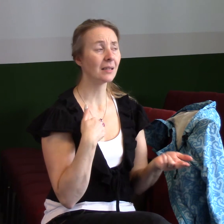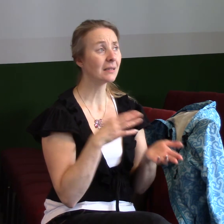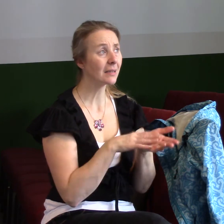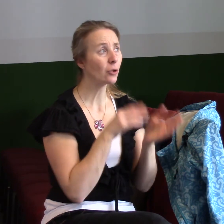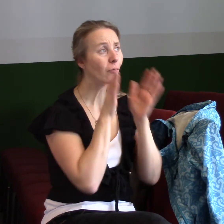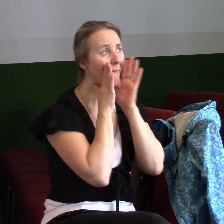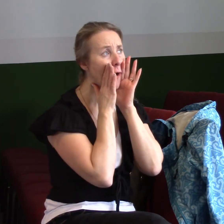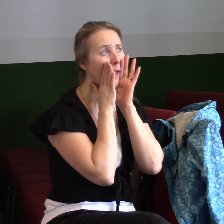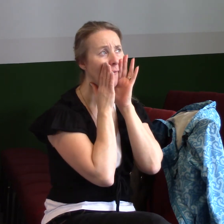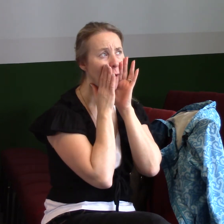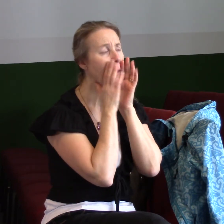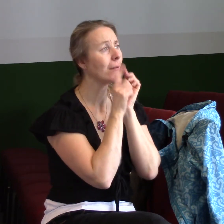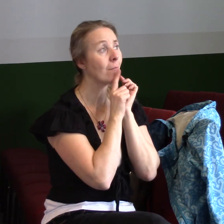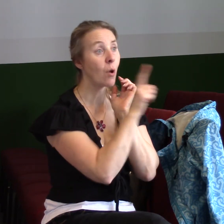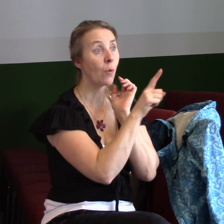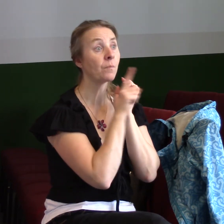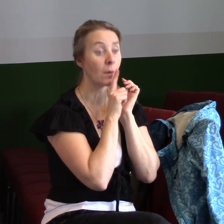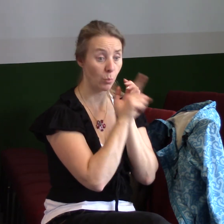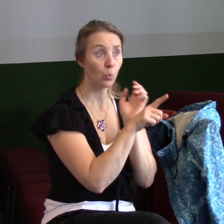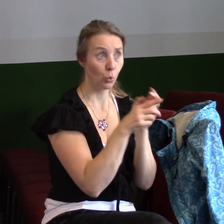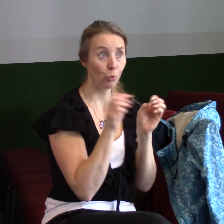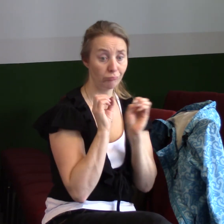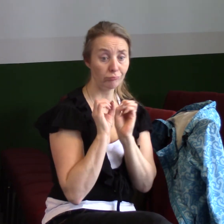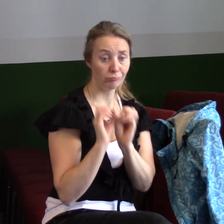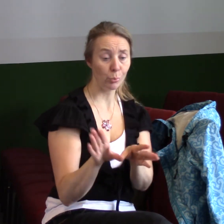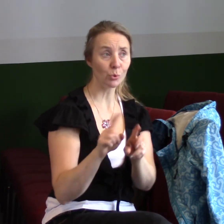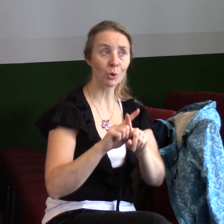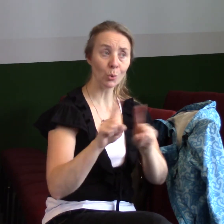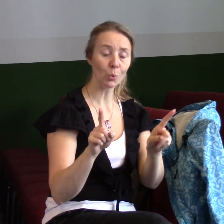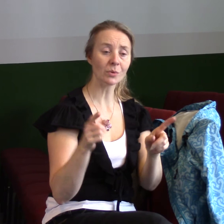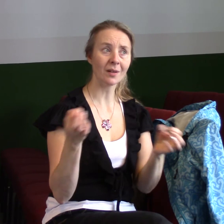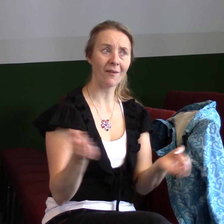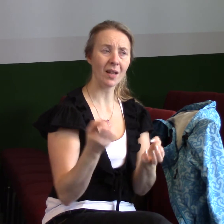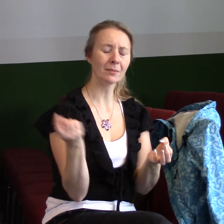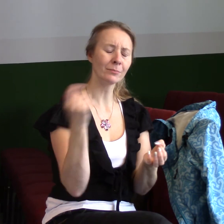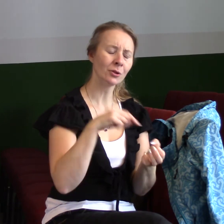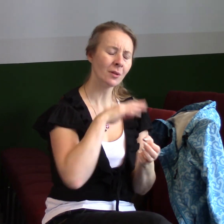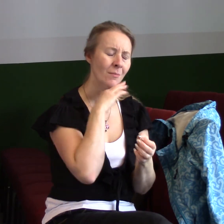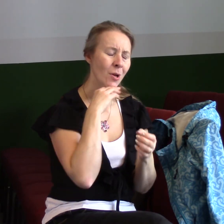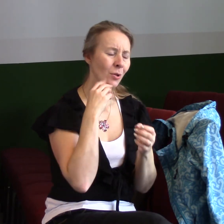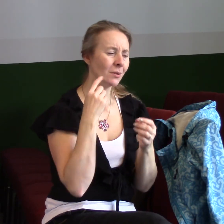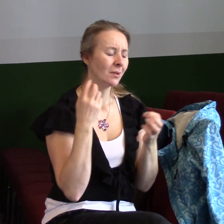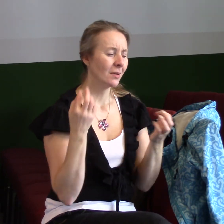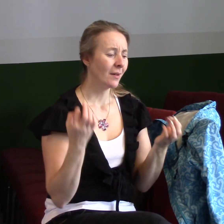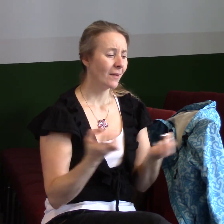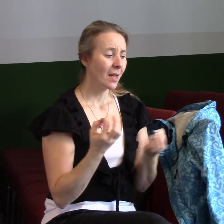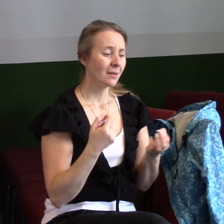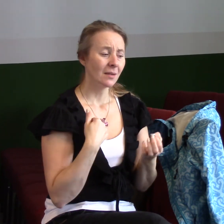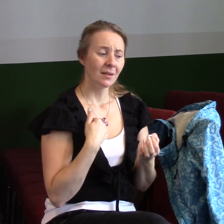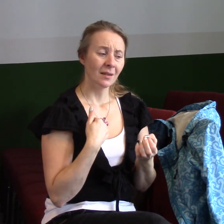Pán Boh začal dovolovat různé situace. Přicházely různé věci, které mě vadily, které se mi nelíbily, které mě děsily, s kterýma jsem